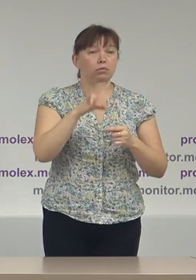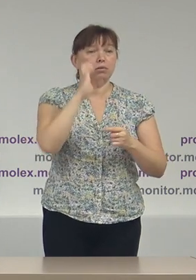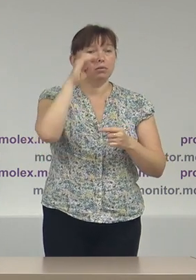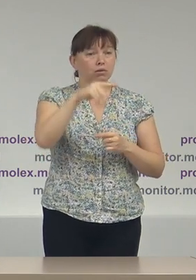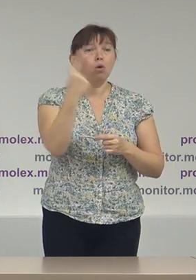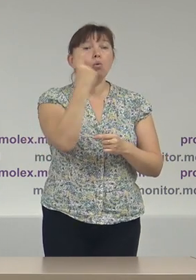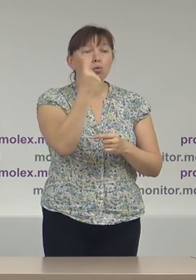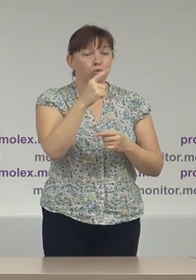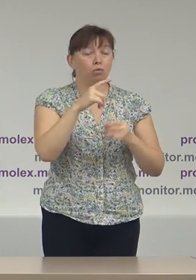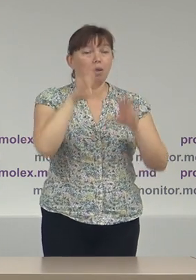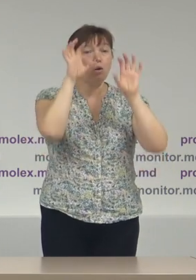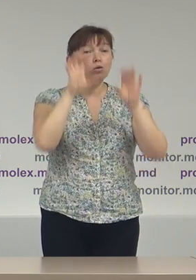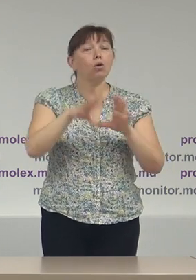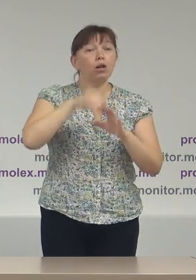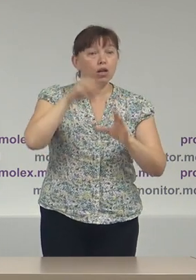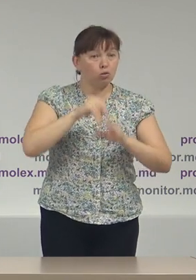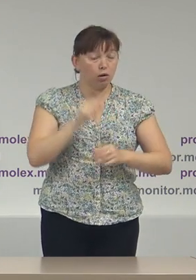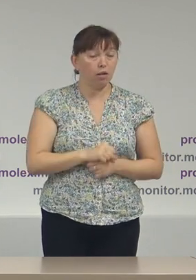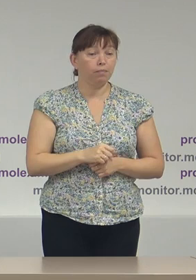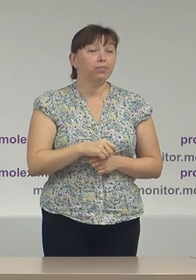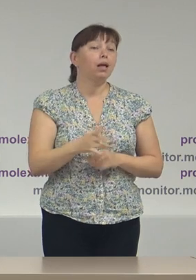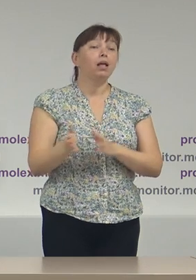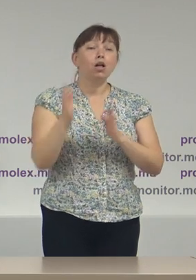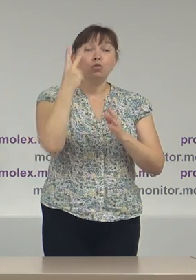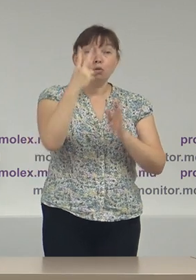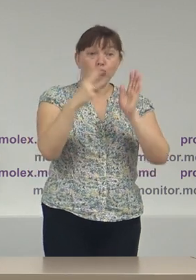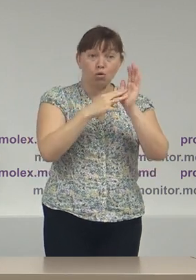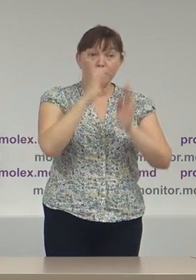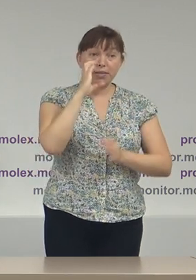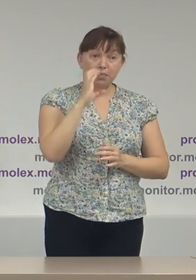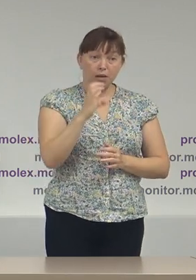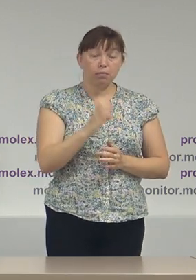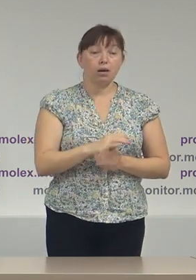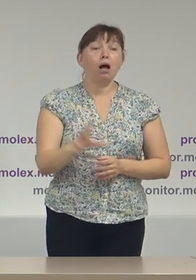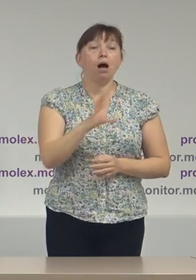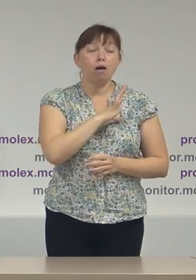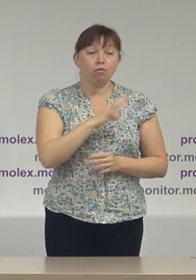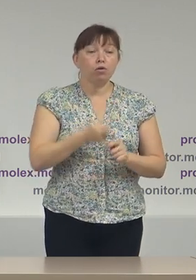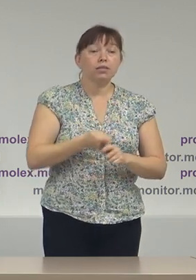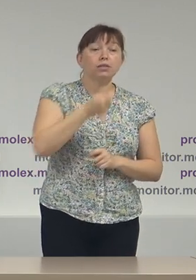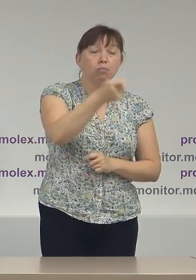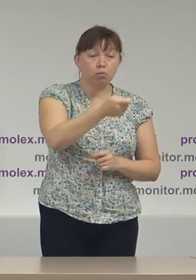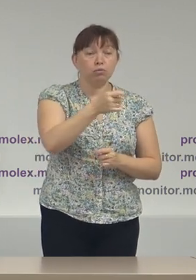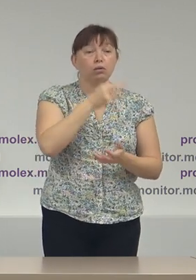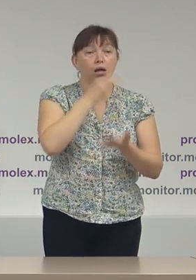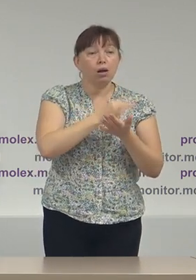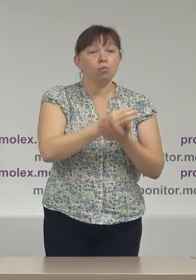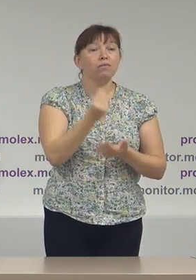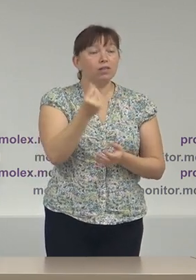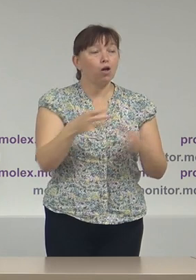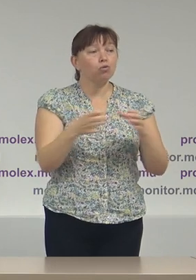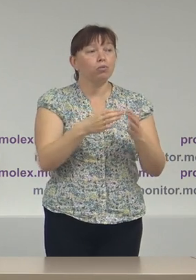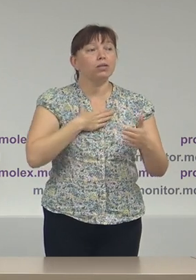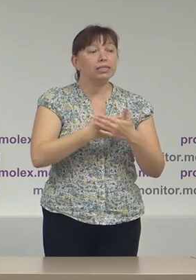1 code electoral. La 28 septembrie a fost depus raportul financiar a grupului de